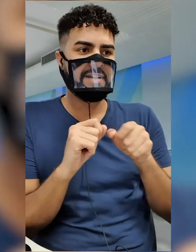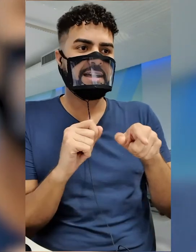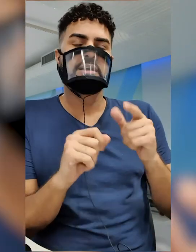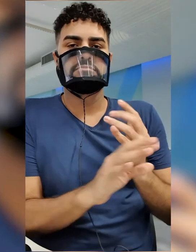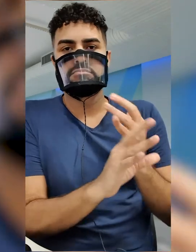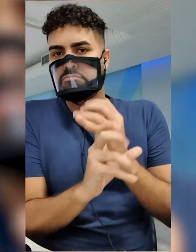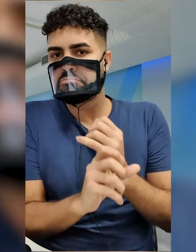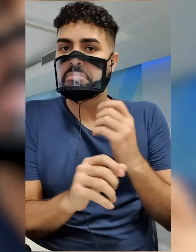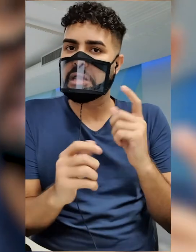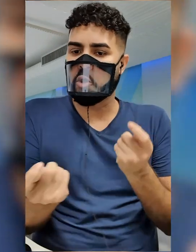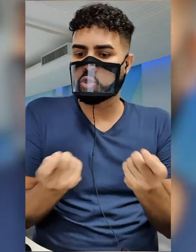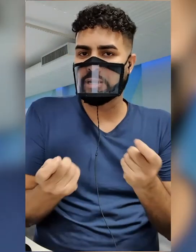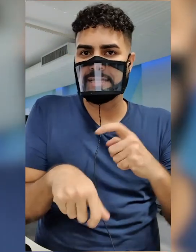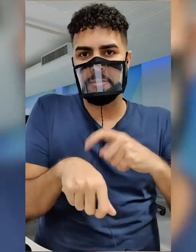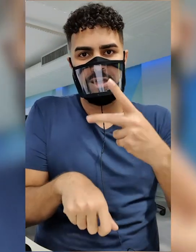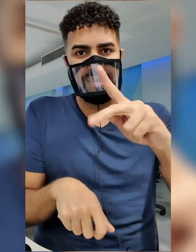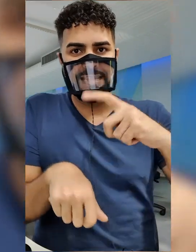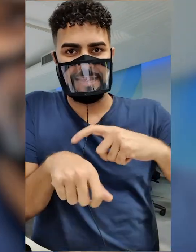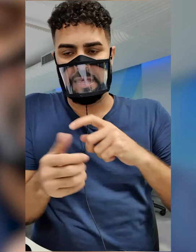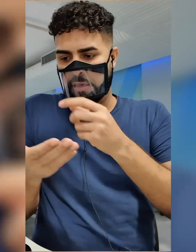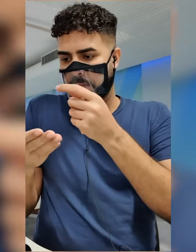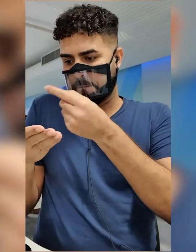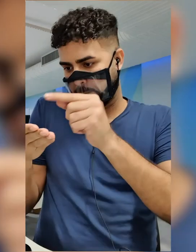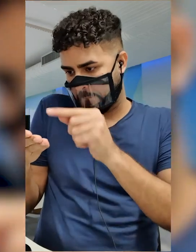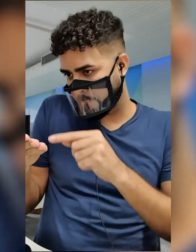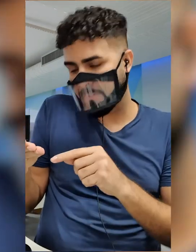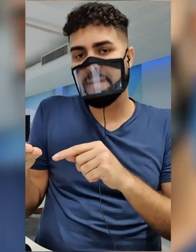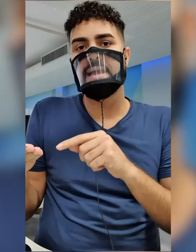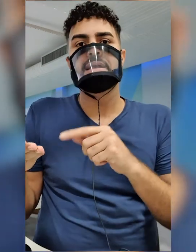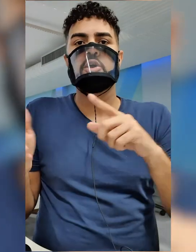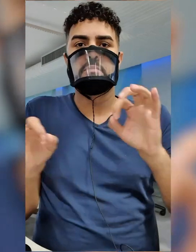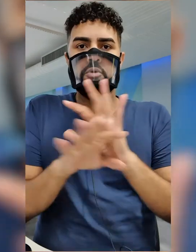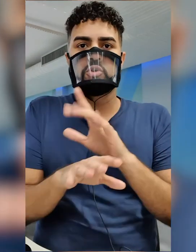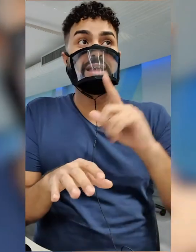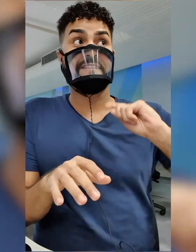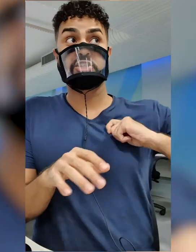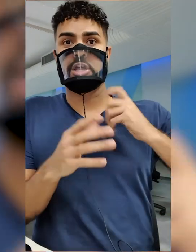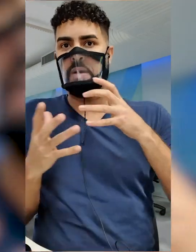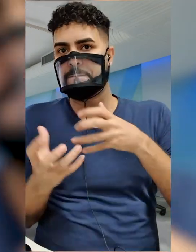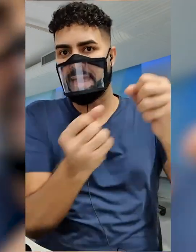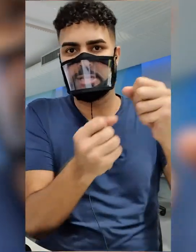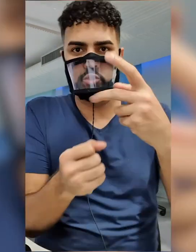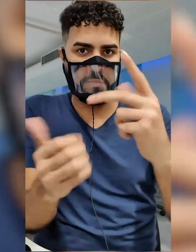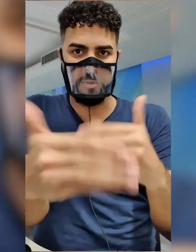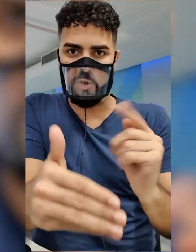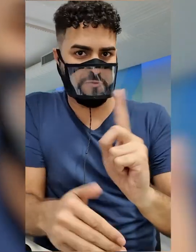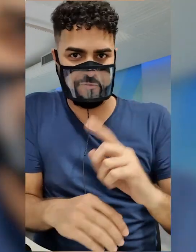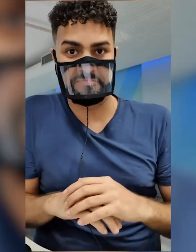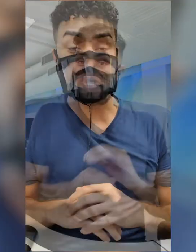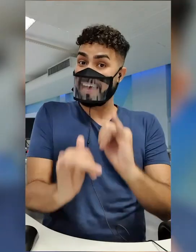questões, e vai vendo o tempo que você tem para fazer a marcação do caderno e concluindo o tempo para que o fiscal não tome sua prova. Lembre-se